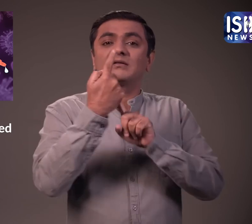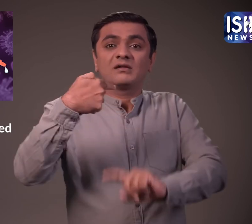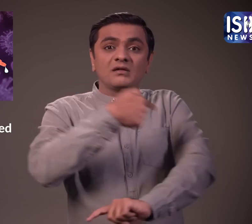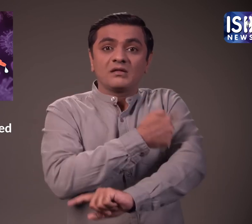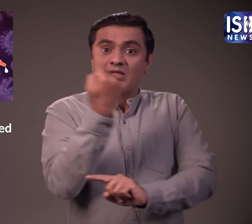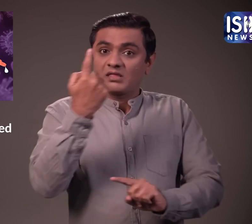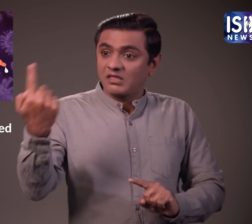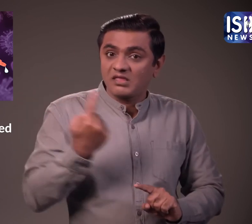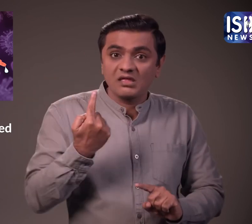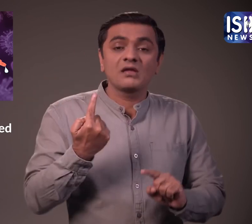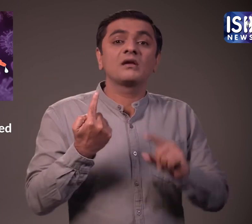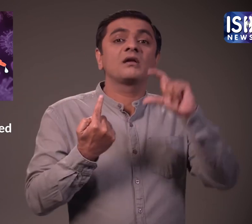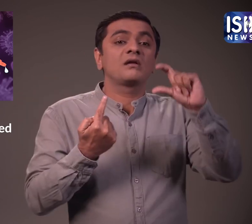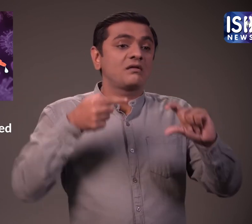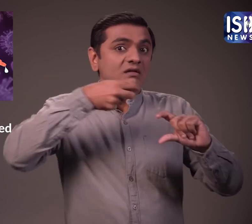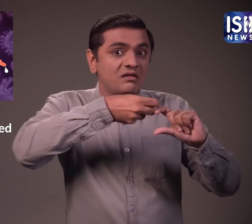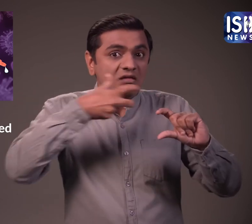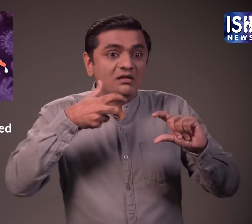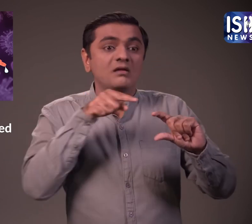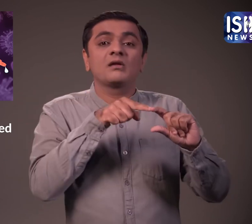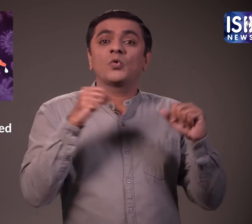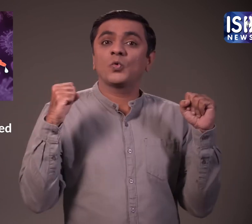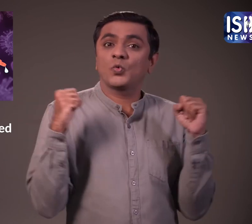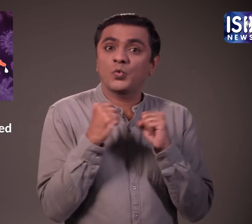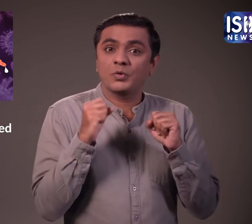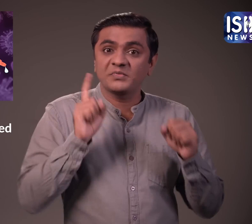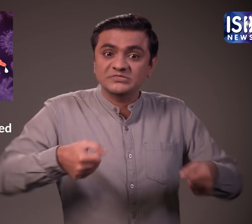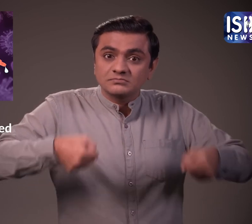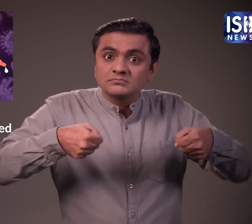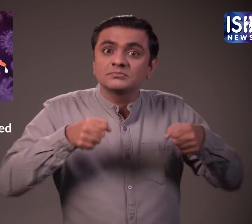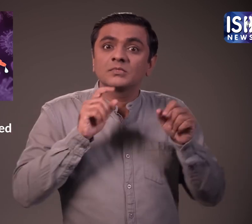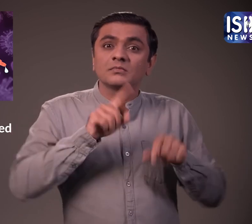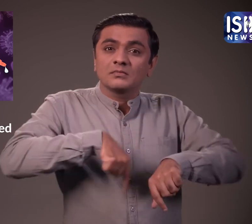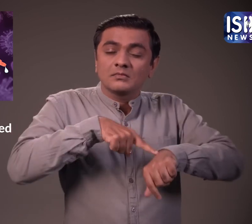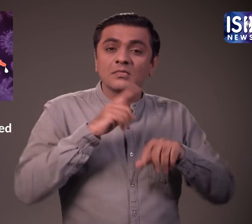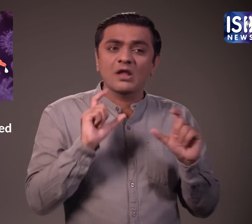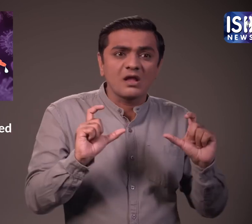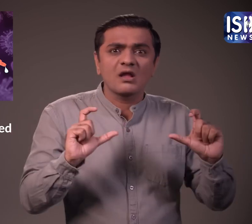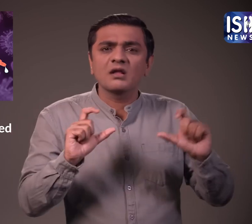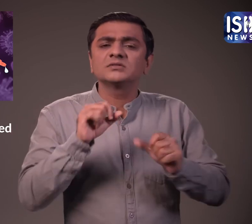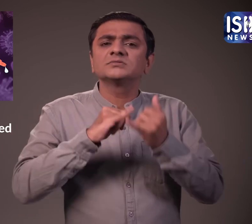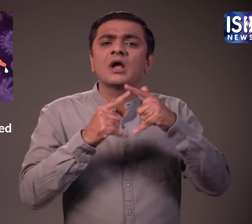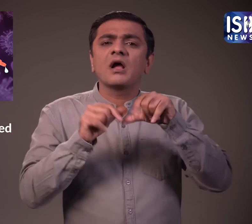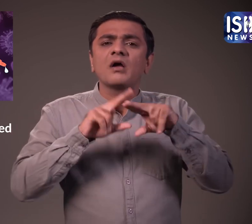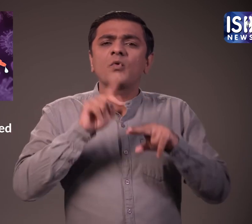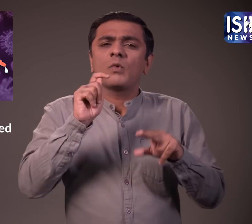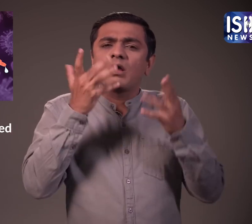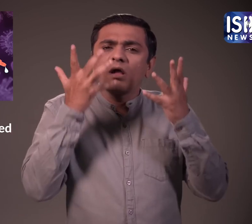जिसमें टीके को प्रशाषत करने के लिए सिरिंज का उप्योग किया जाता था जिसे cold storage और परिवाहन की आवशक्ता होती थी जिसके लिए